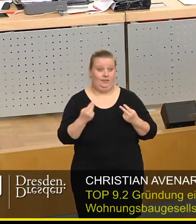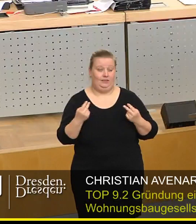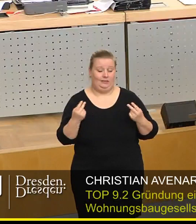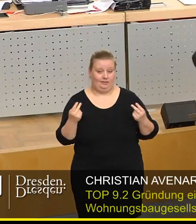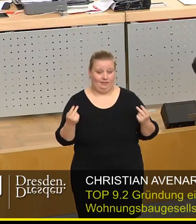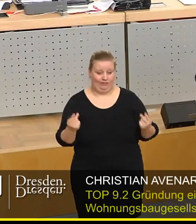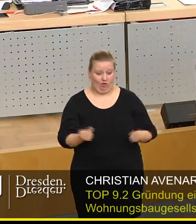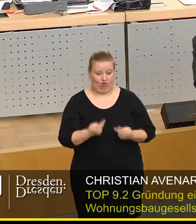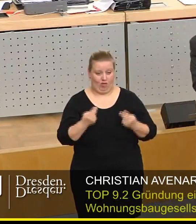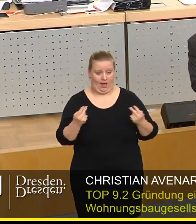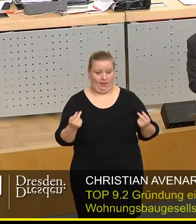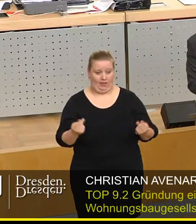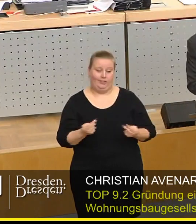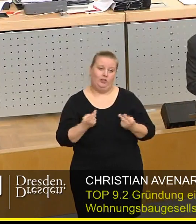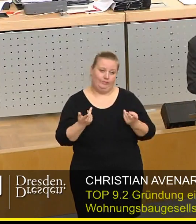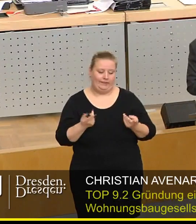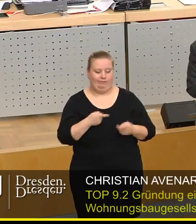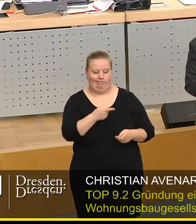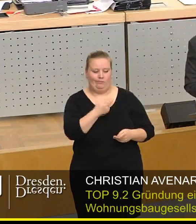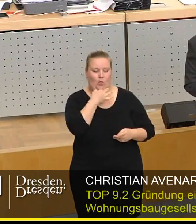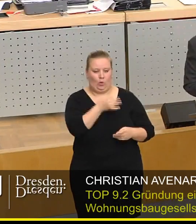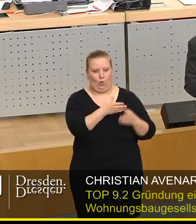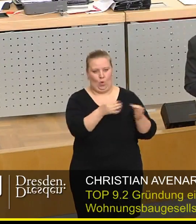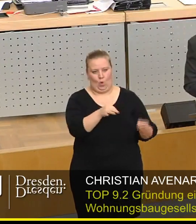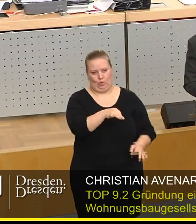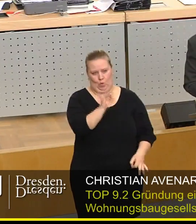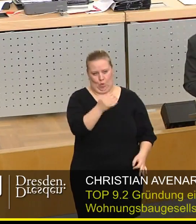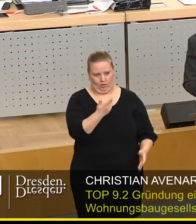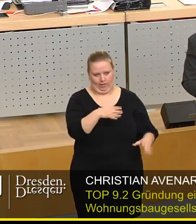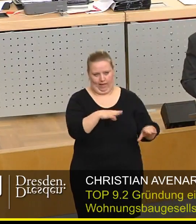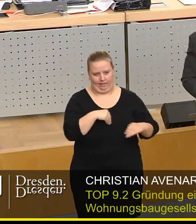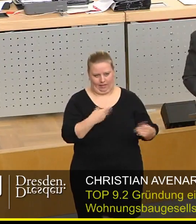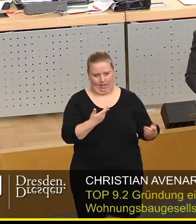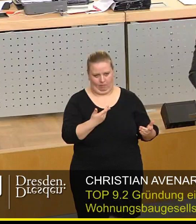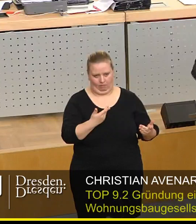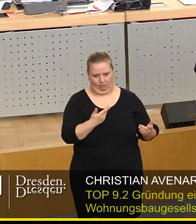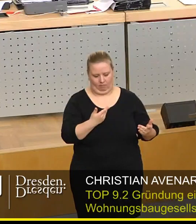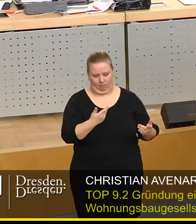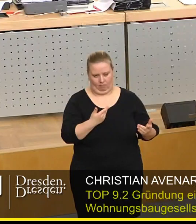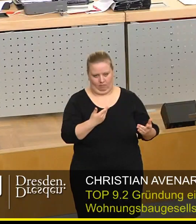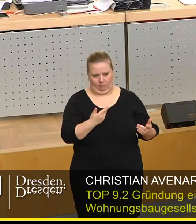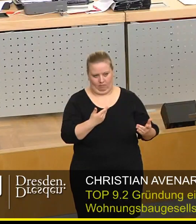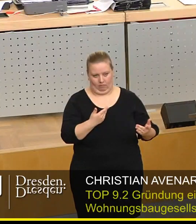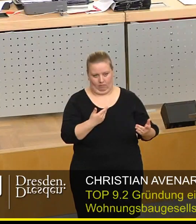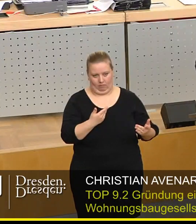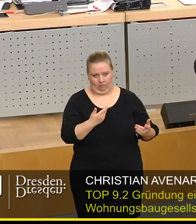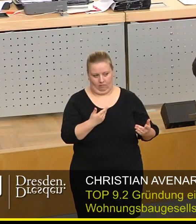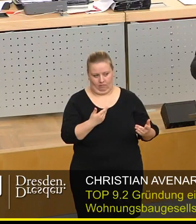für die zweitbeste Lösung eines Wohnungsunternehmens stimmen. haben wir nicht